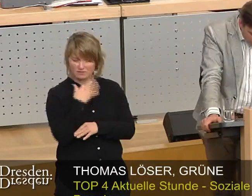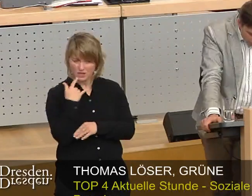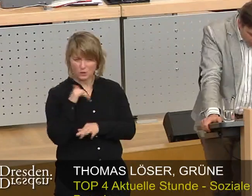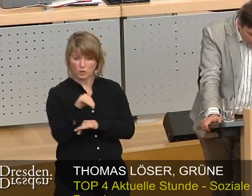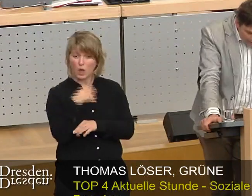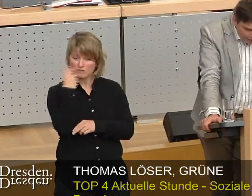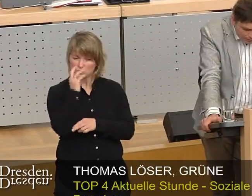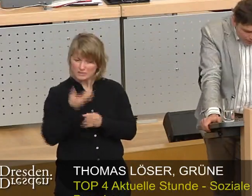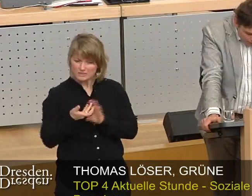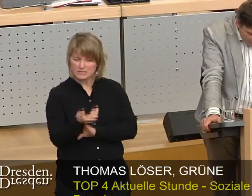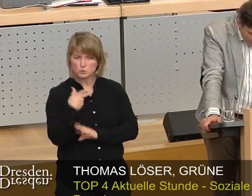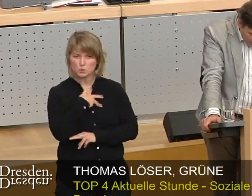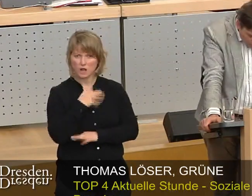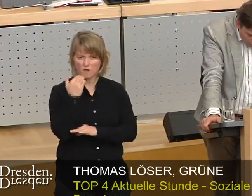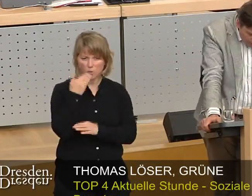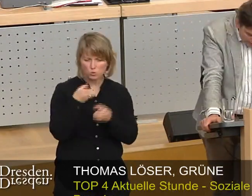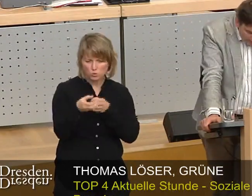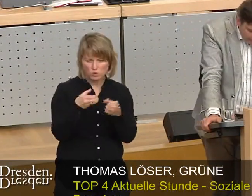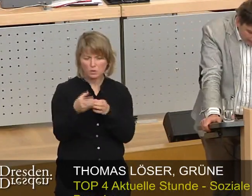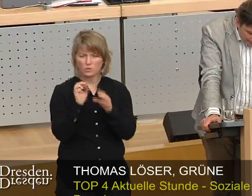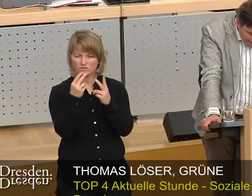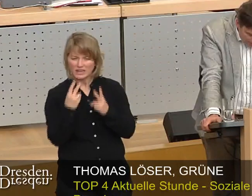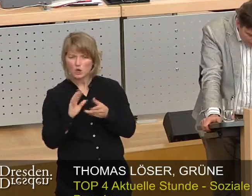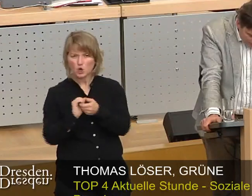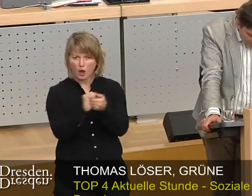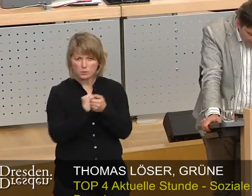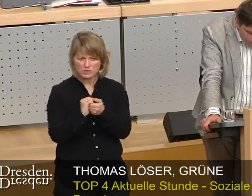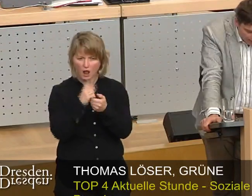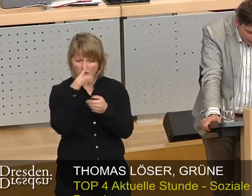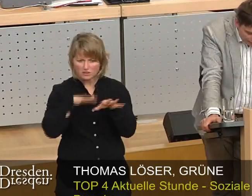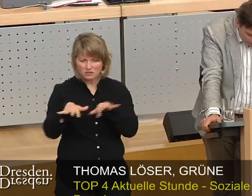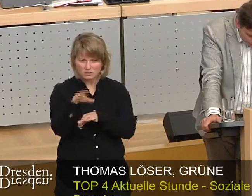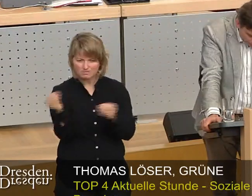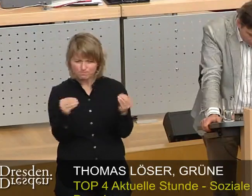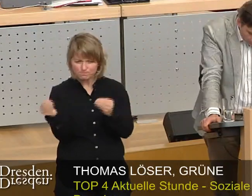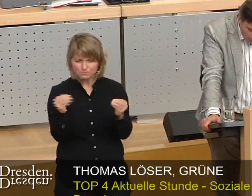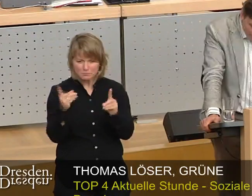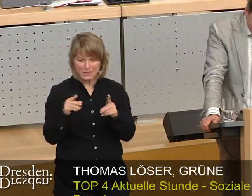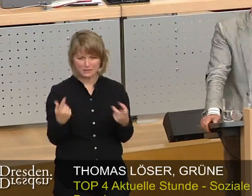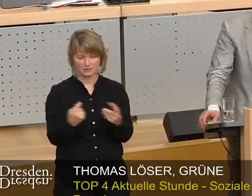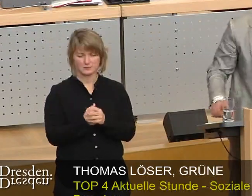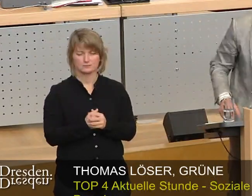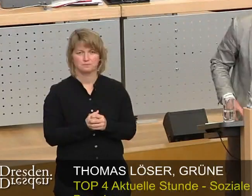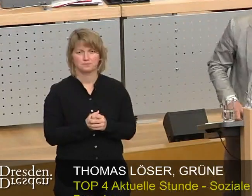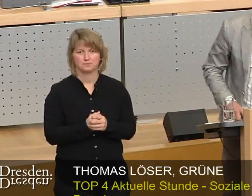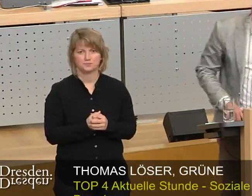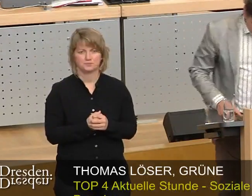Sozialwohnungen oder andere wichtige kommunale Daseinspflichten hineinzuverhandeln. Und ich sage Ihnen mal ganz ehrlich,